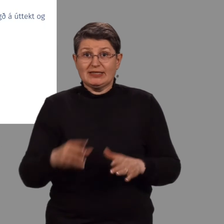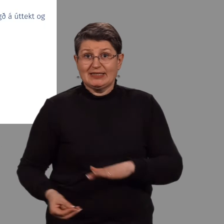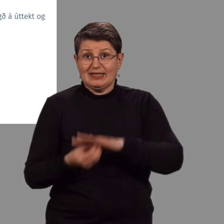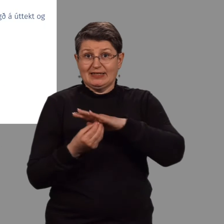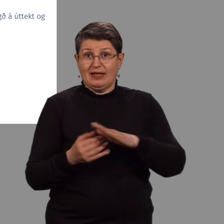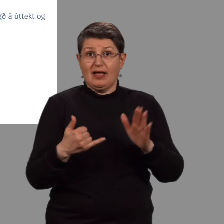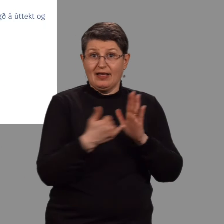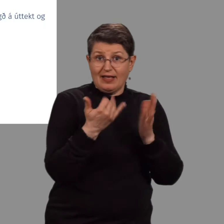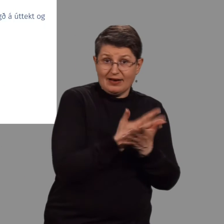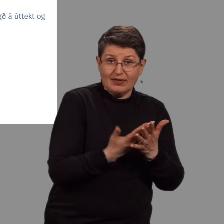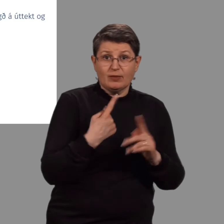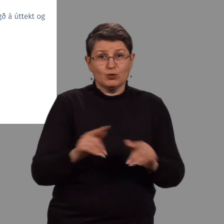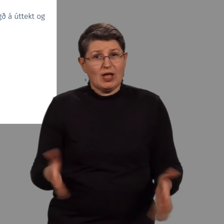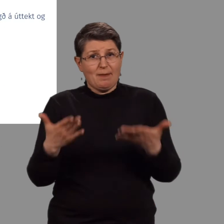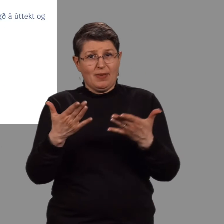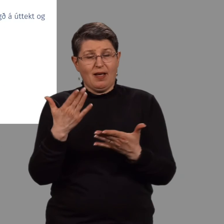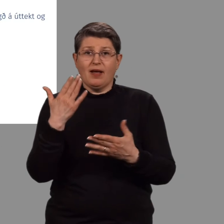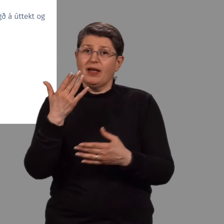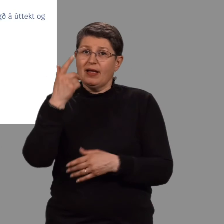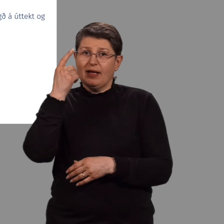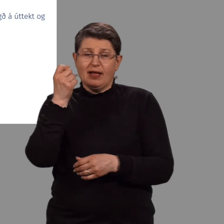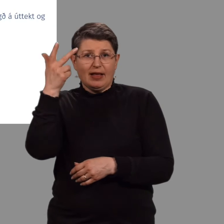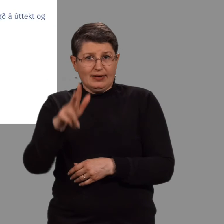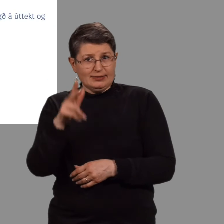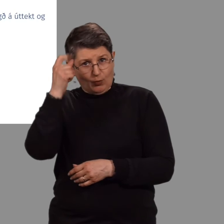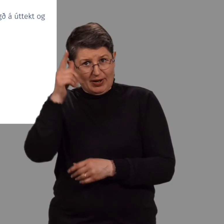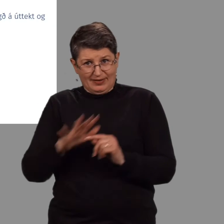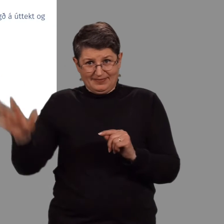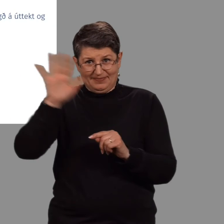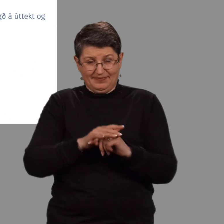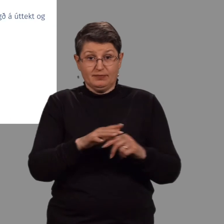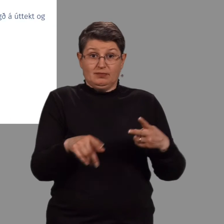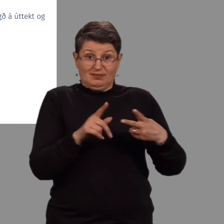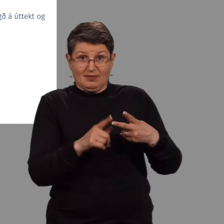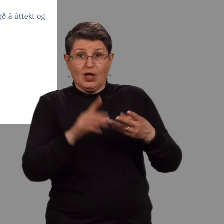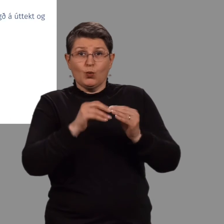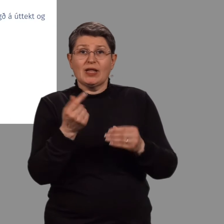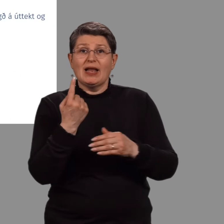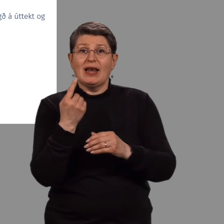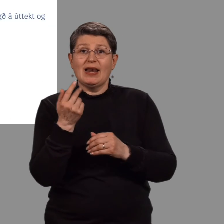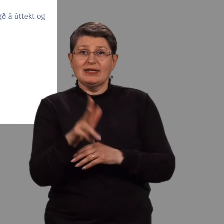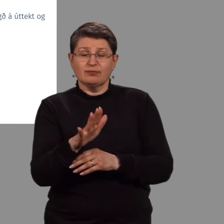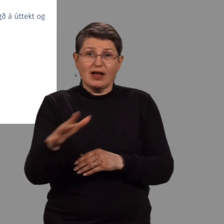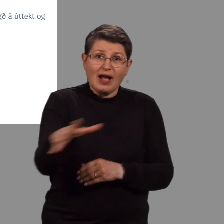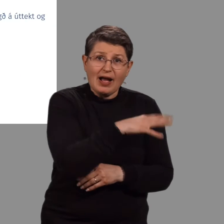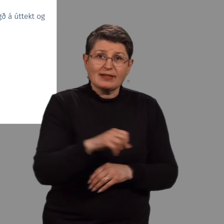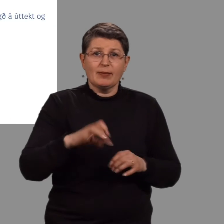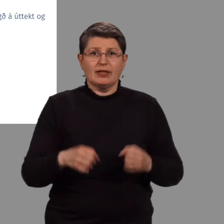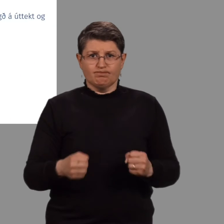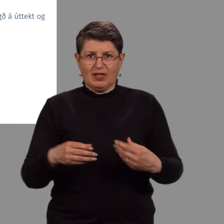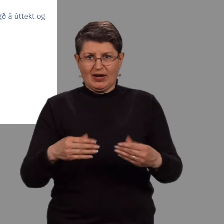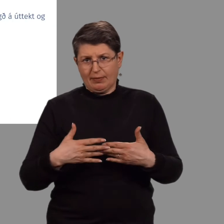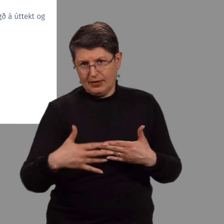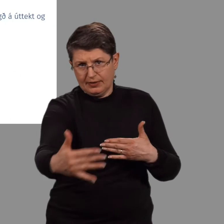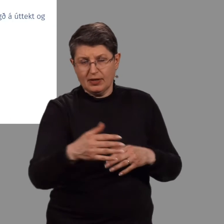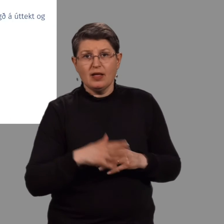átunustar sem er í menningum með listum á landsbyrðinu. Hínaðgerðin stýstum að gera list fyrir alla að varanlega verkefni. Tryggja þar